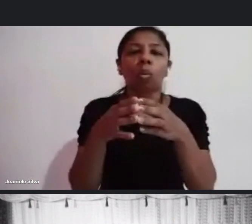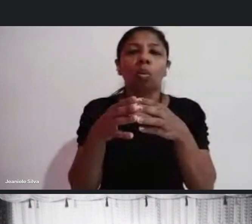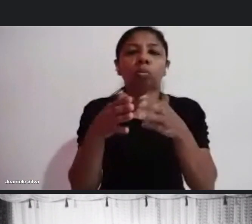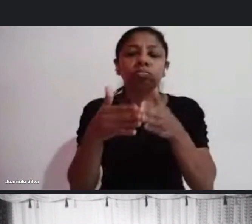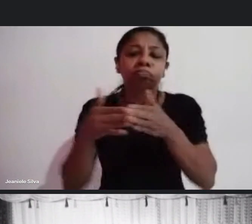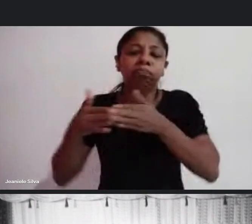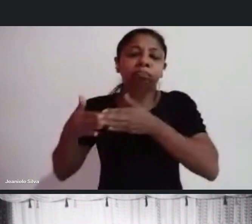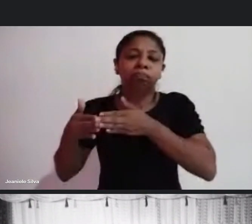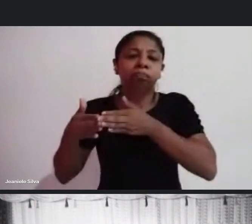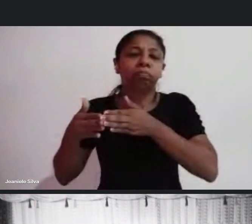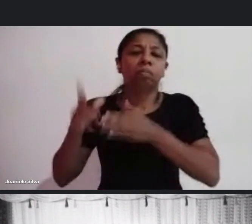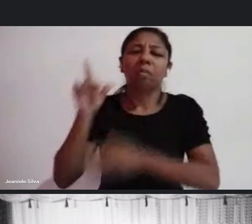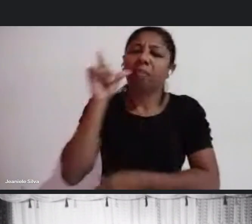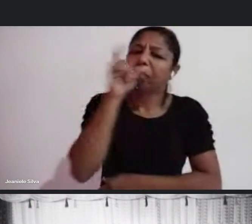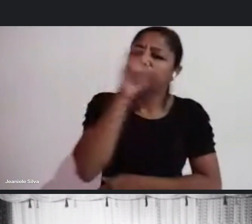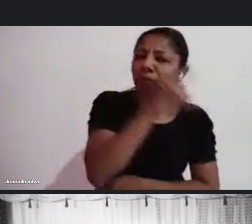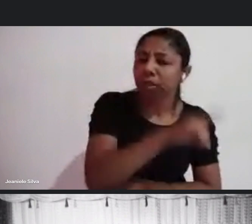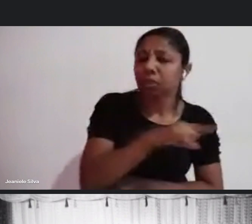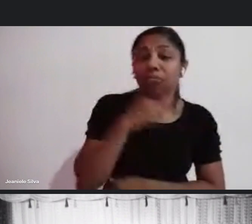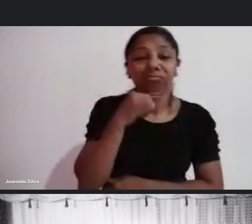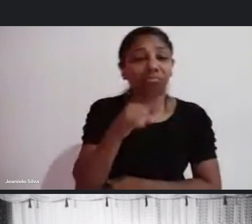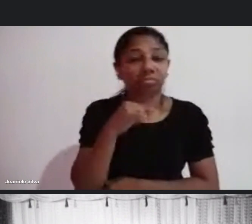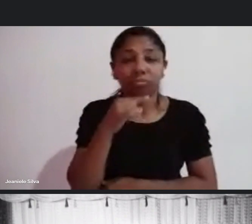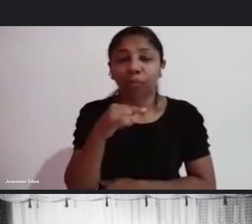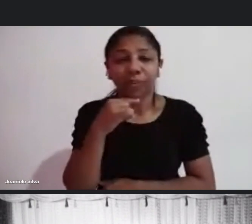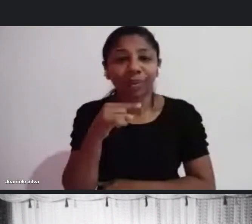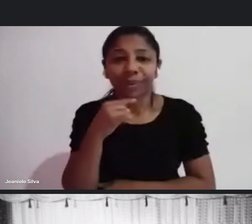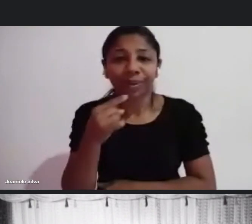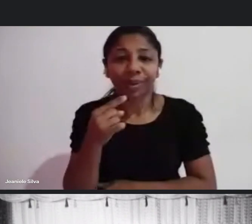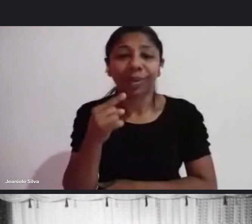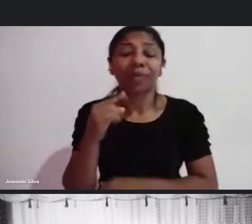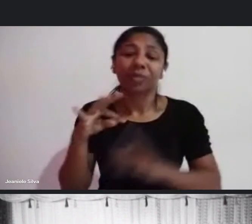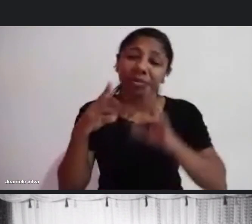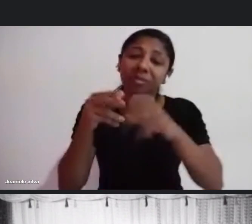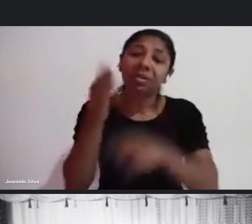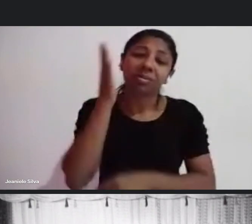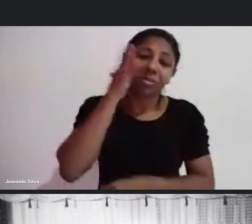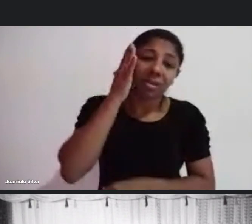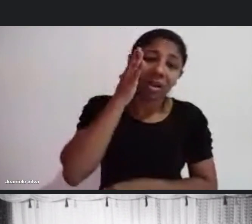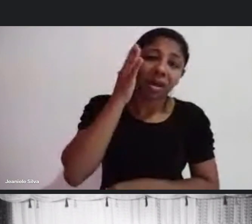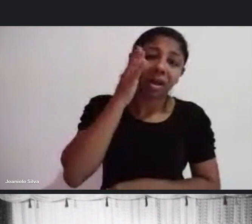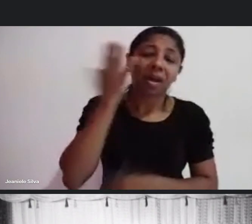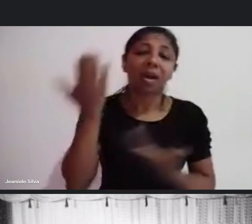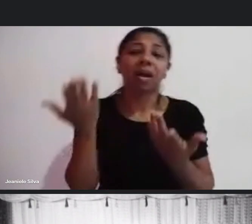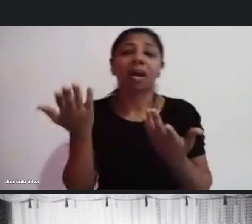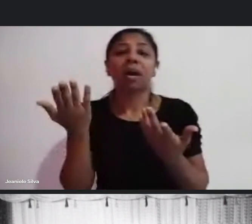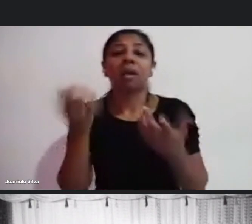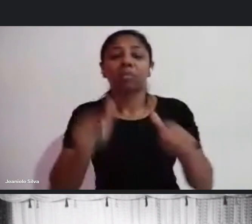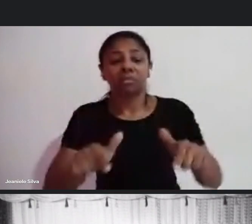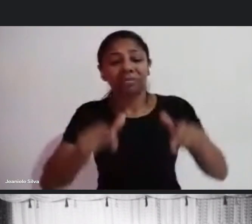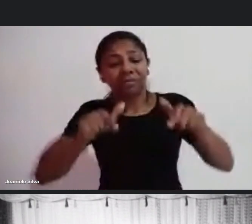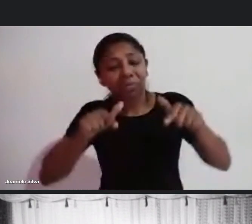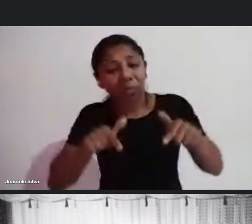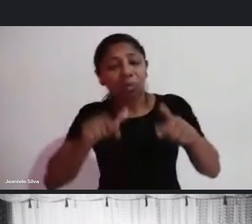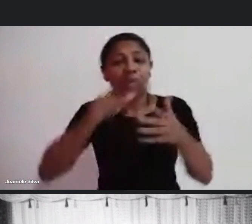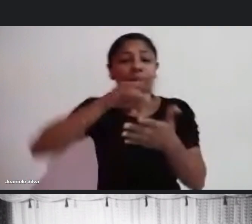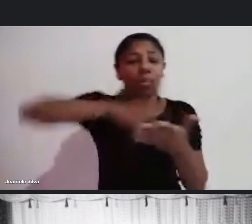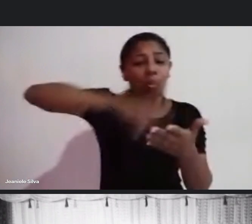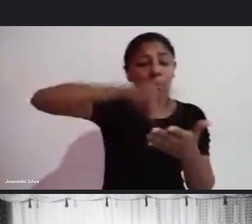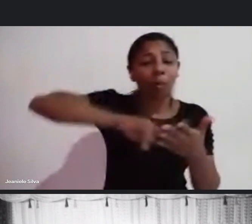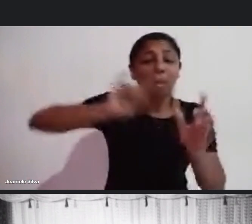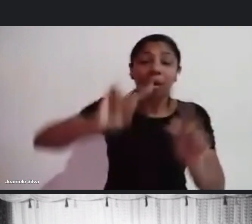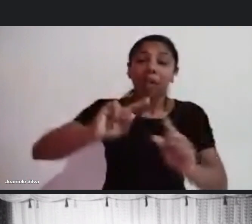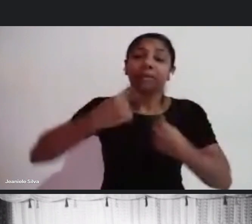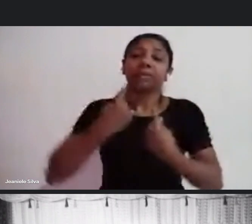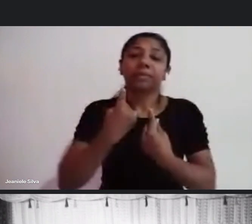dificuldades, já todo mundo sabe da história documental, dos certidões e tal, que são desafios que talvez,